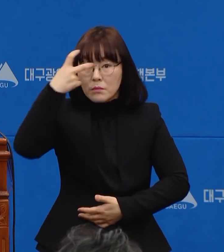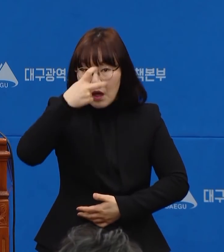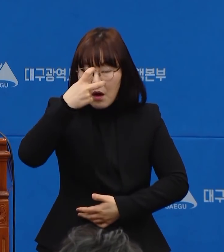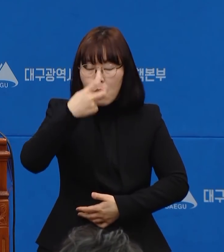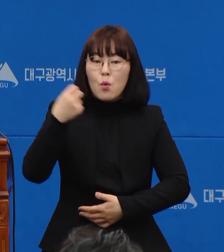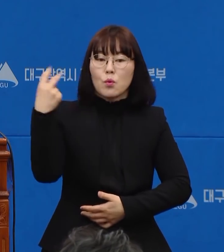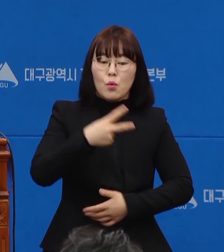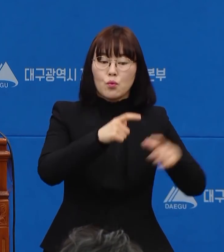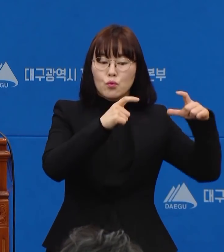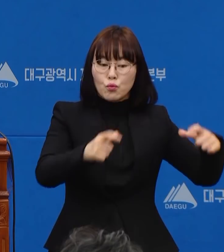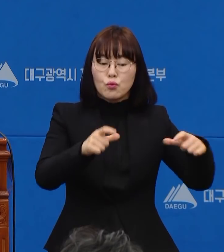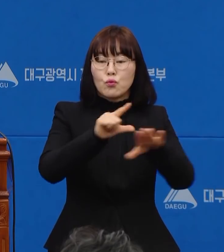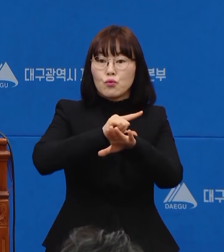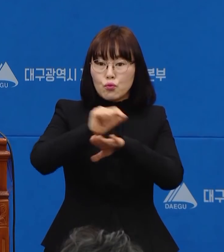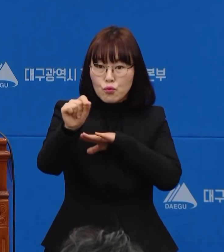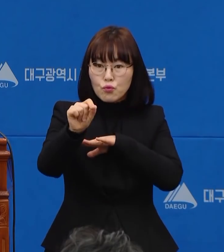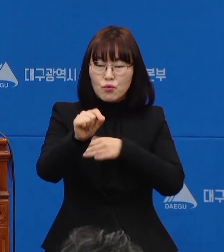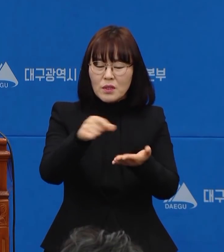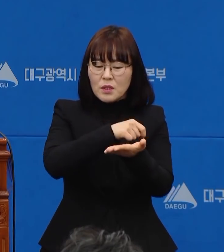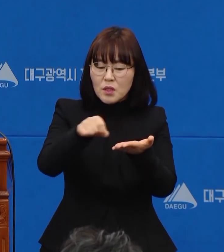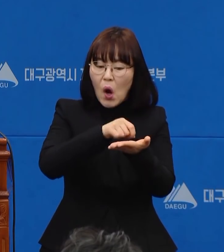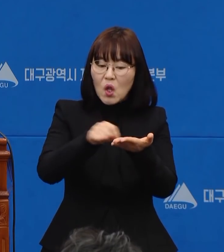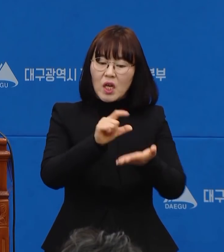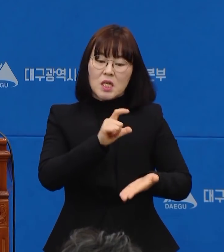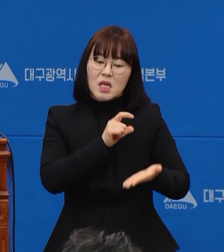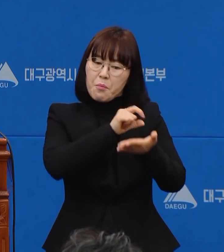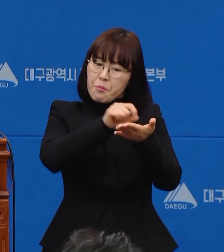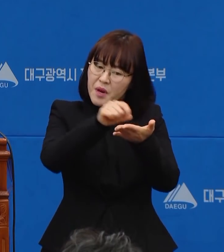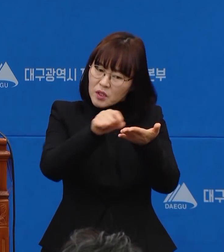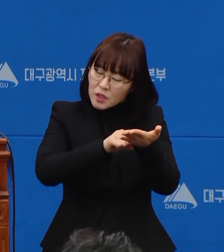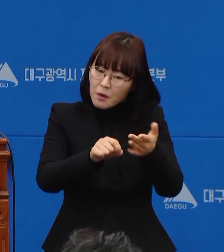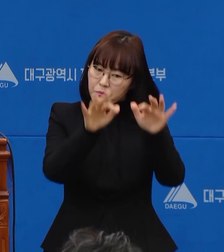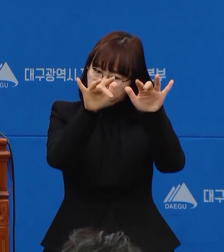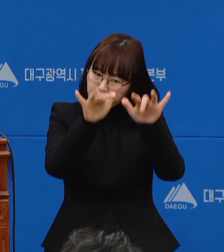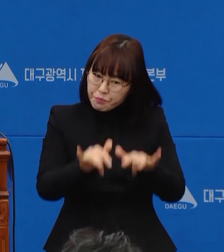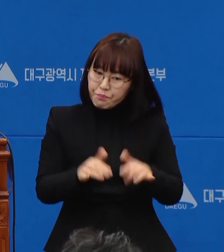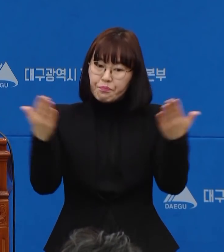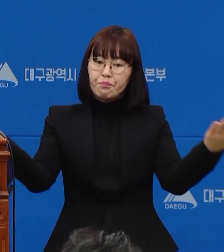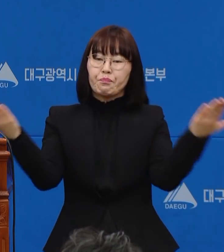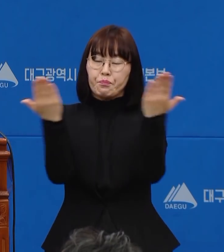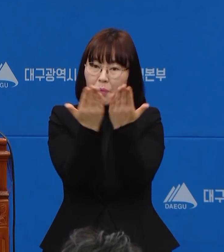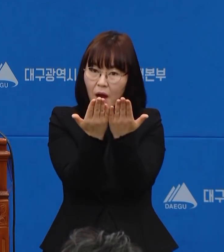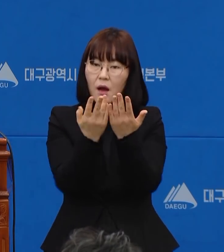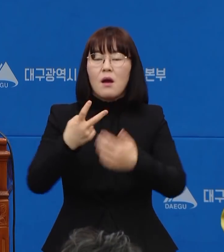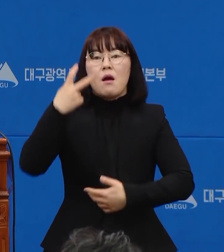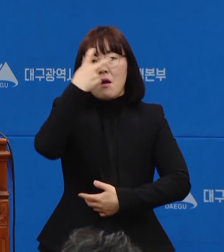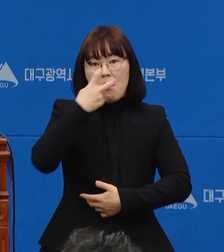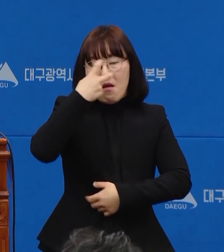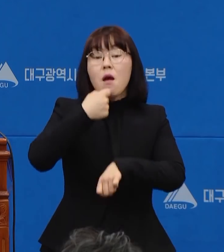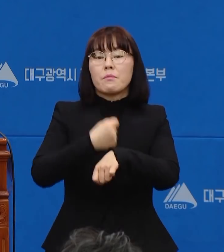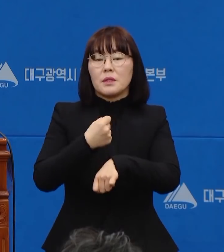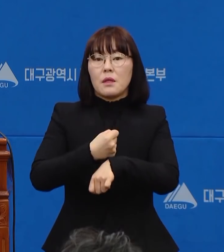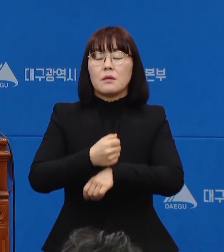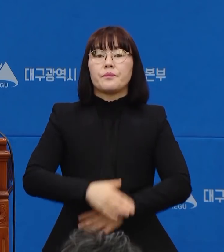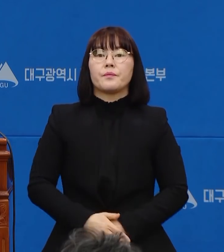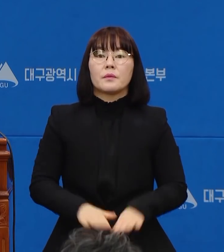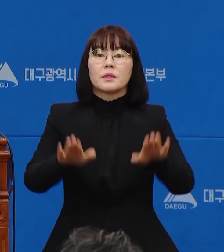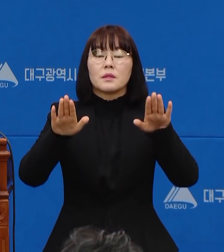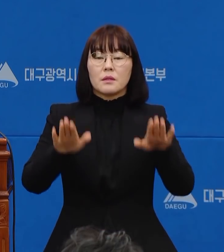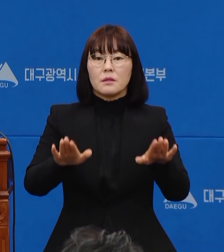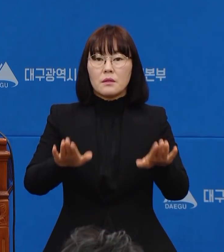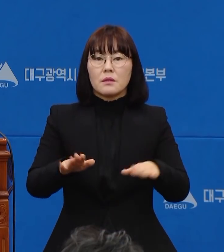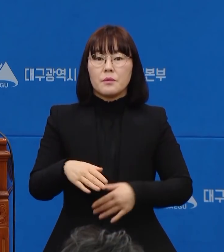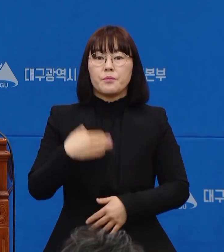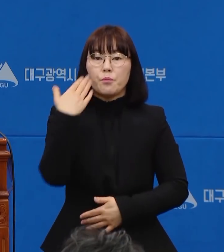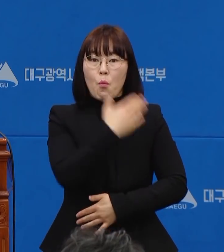각 구군의 수기작업을 통해서 정확한 명단을 파악하도록 하겠습니다. 따라서 지금까지